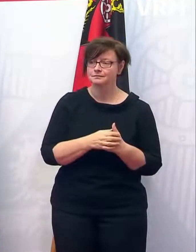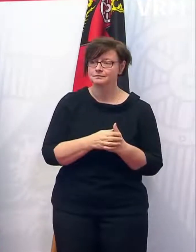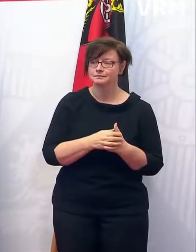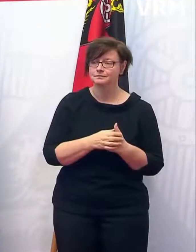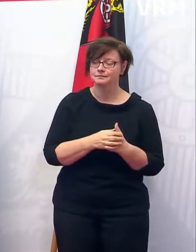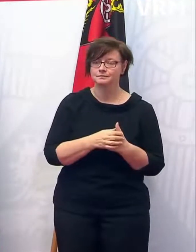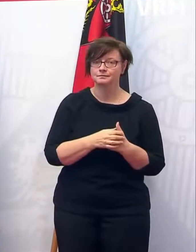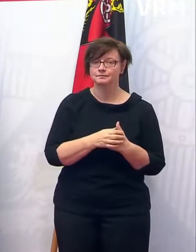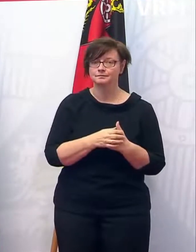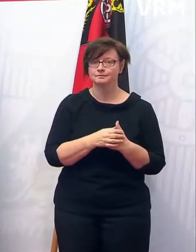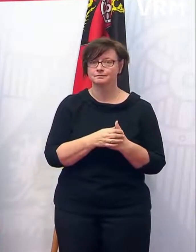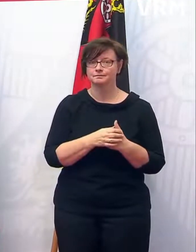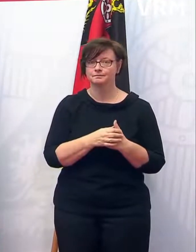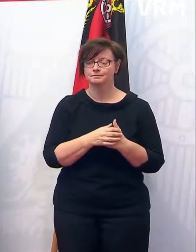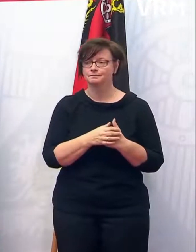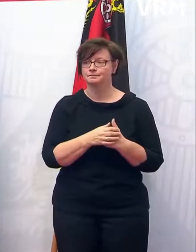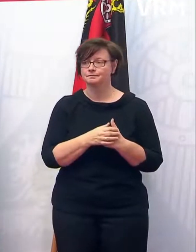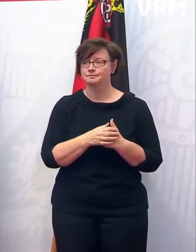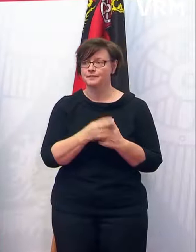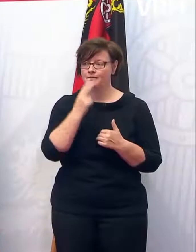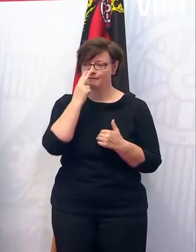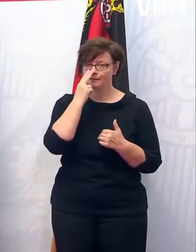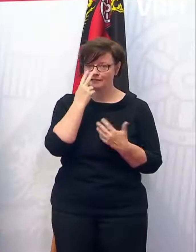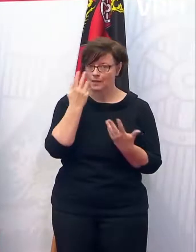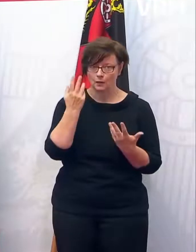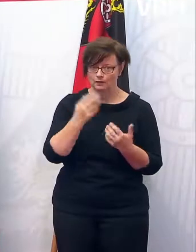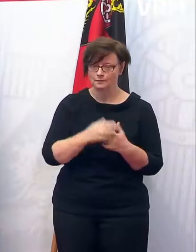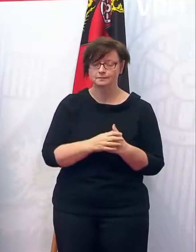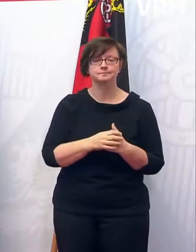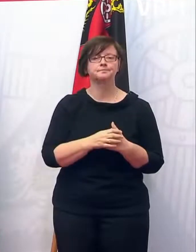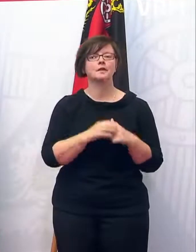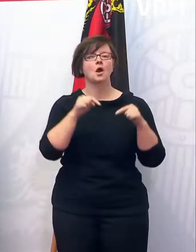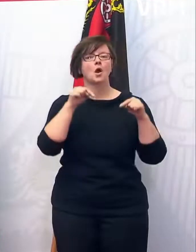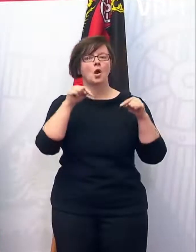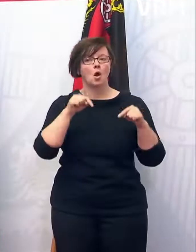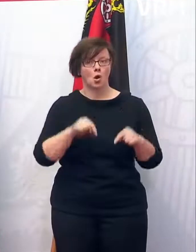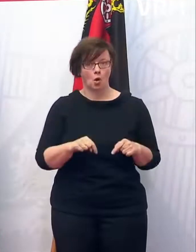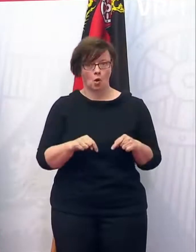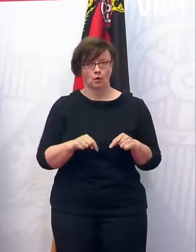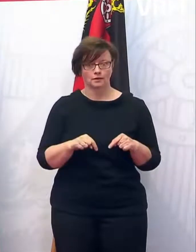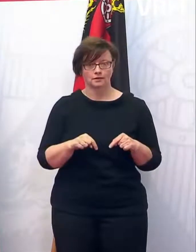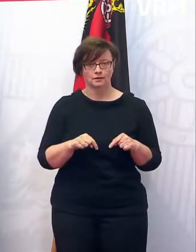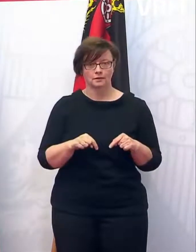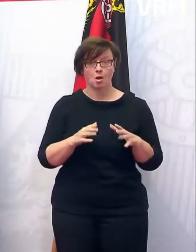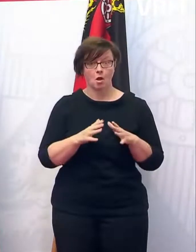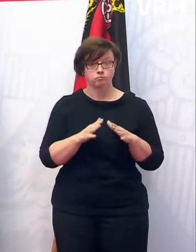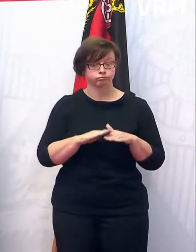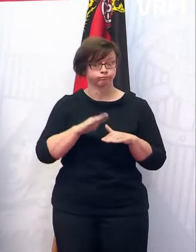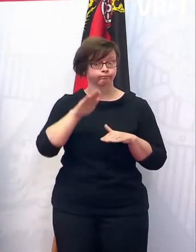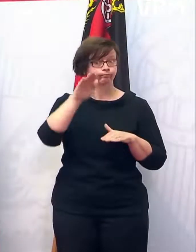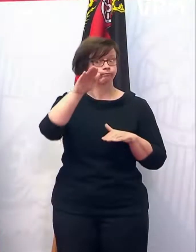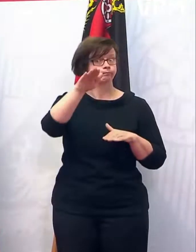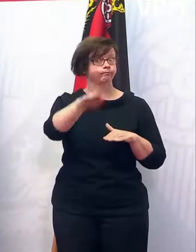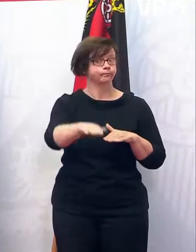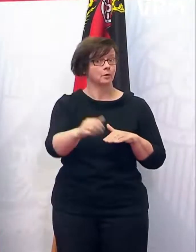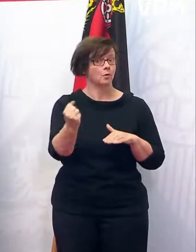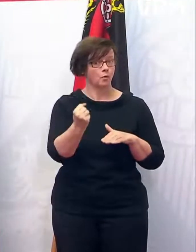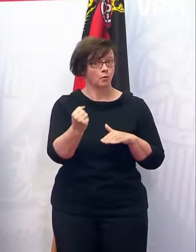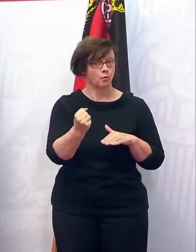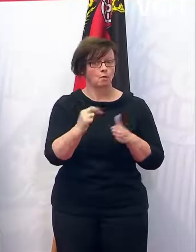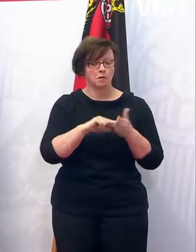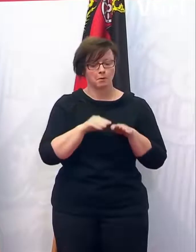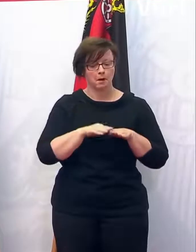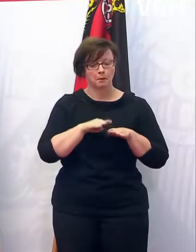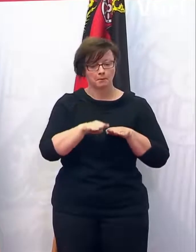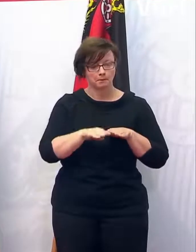man zum Beispiel mit schon verkauften Tickets etc.? Dankeschön. Wir gehen ja heute wirklich einen sehr großen Schritt schon viel weiter, als wir